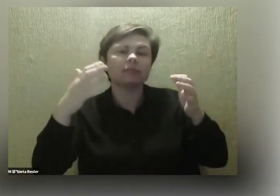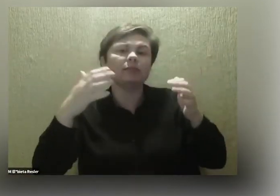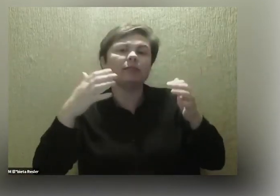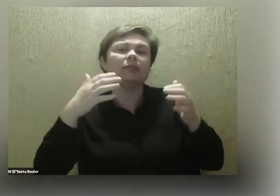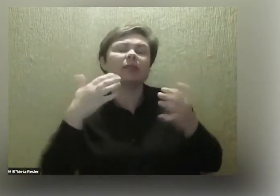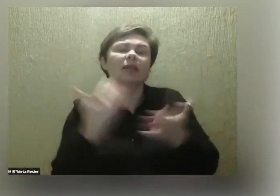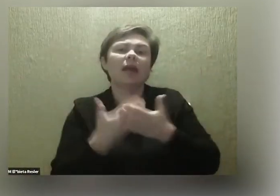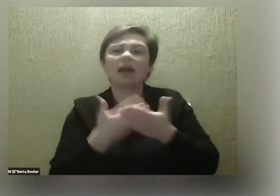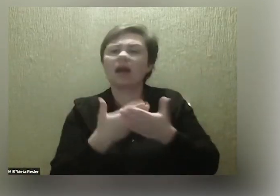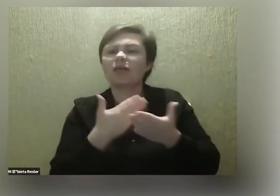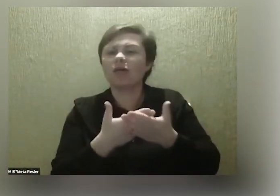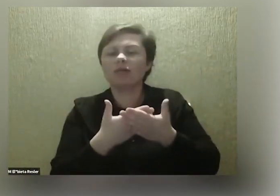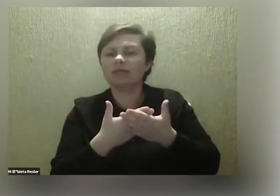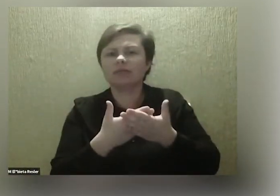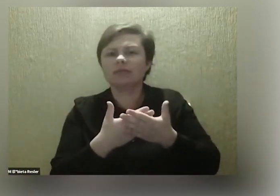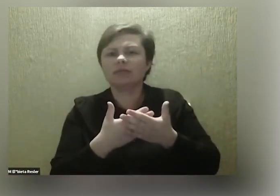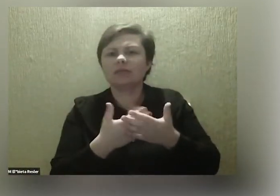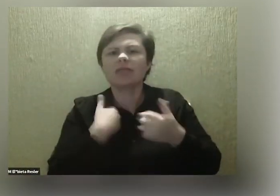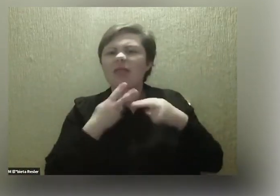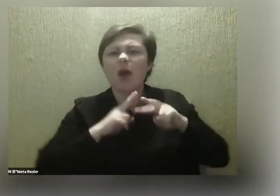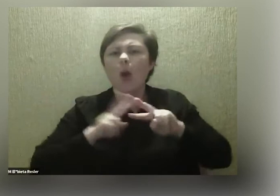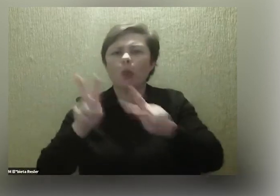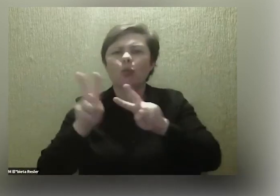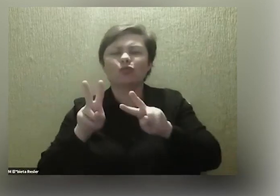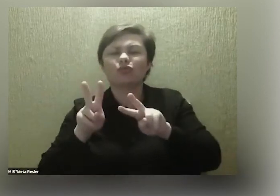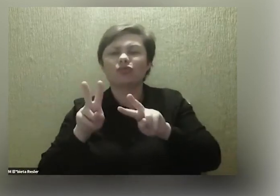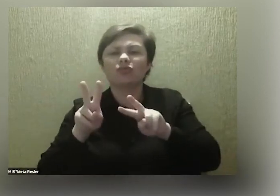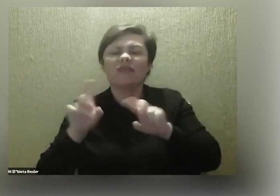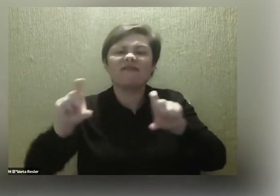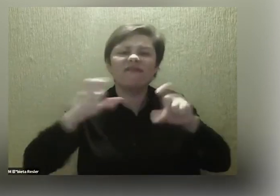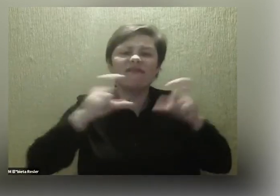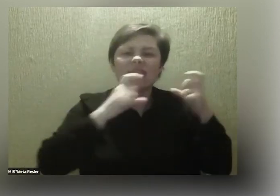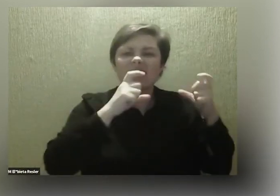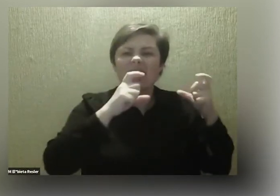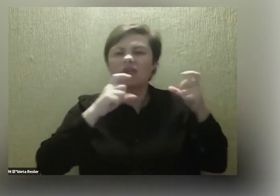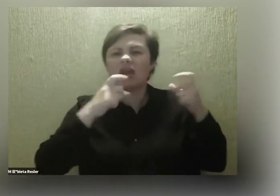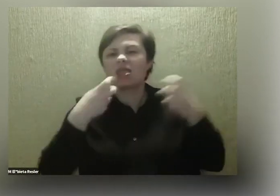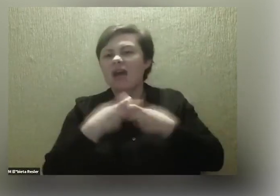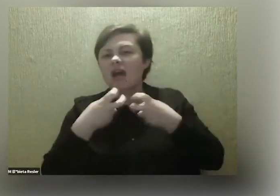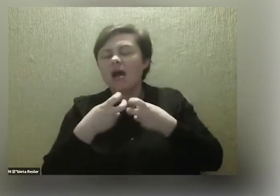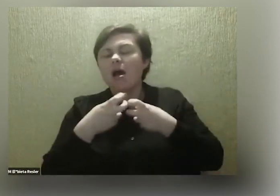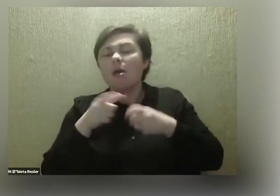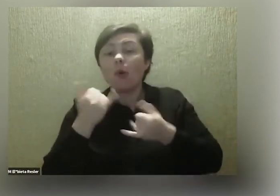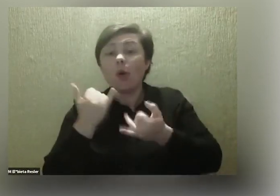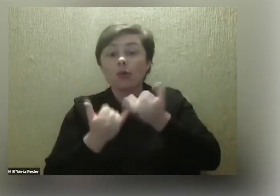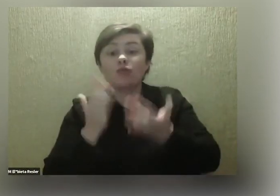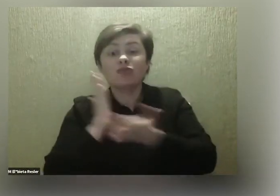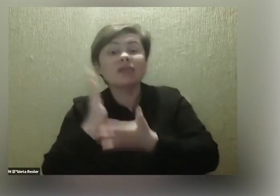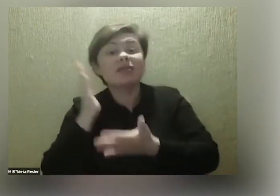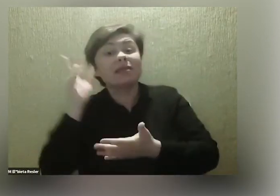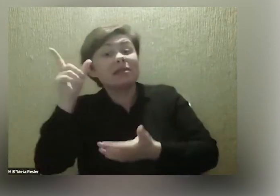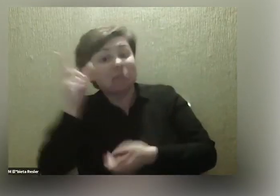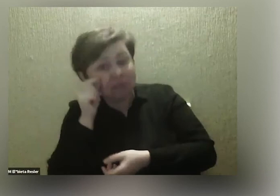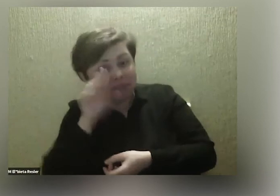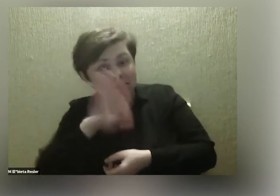Więc nie uczestniczymy za bardzo w tym, co się dzieje. Na ogół jest tak, że kiedy dzieci już idą spać, to